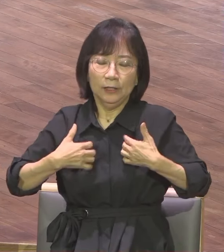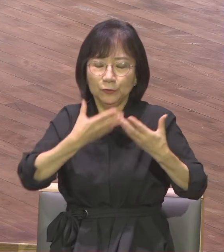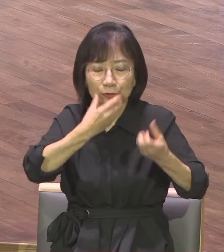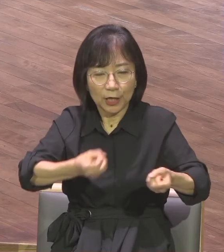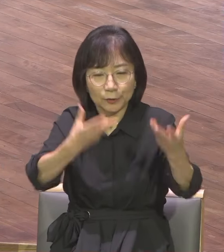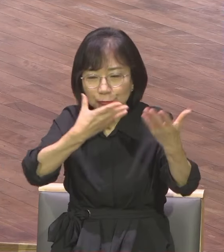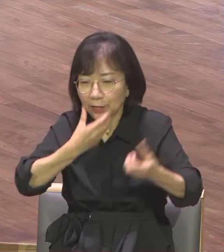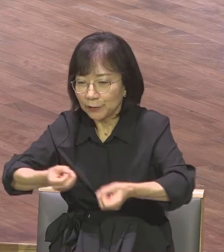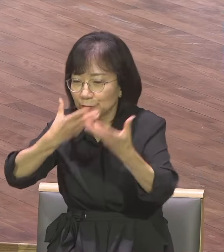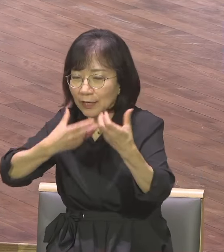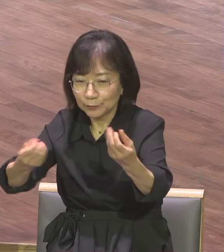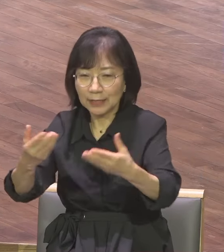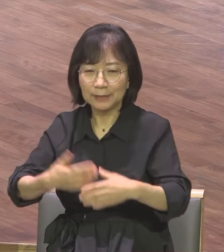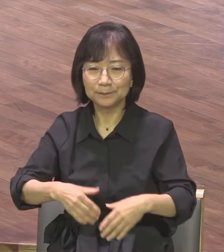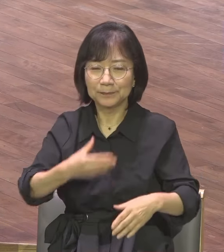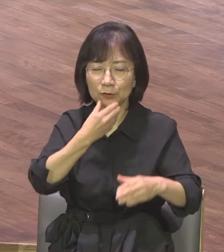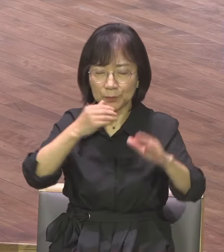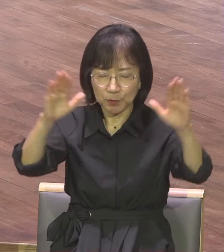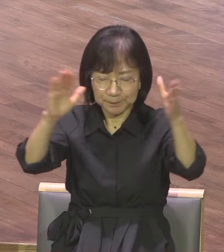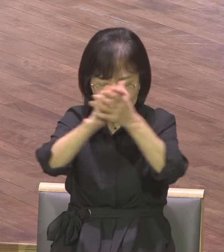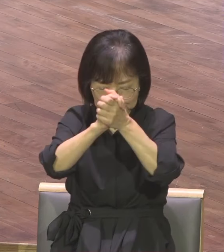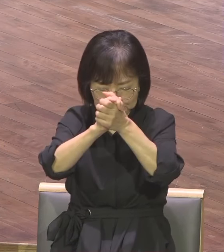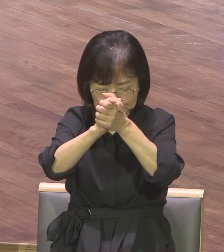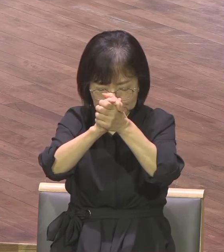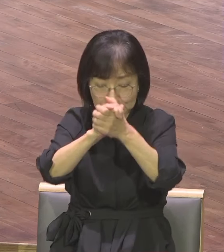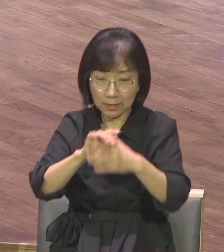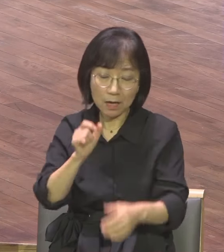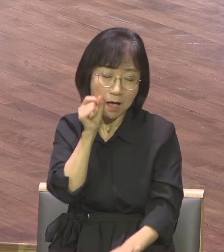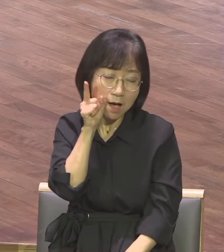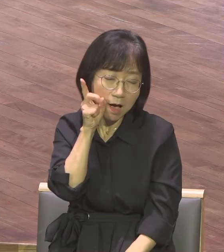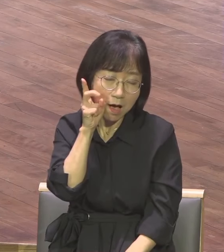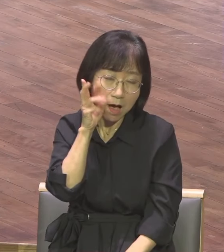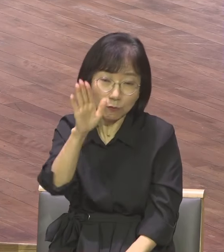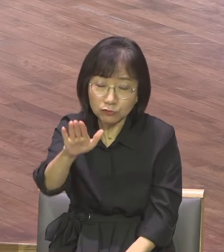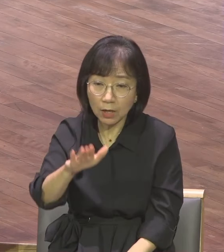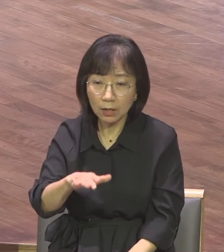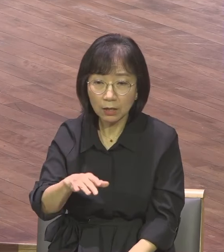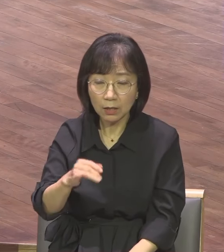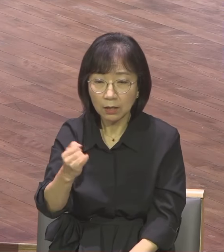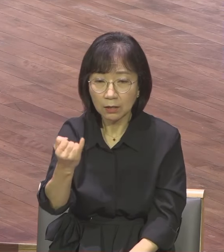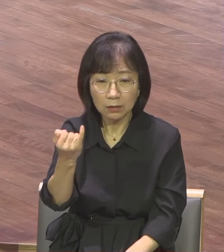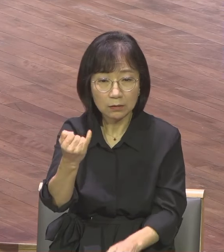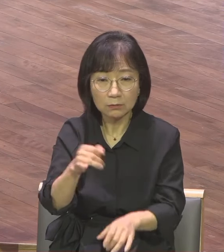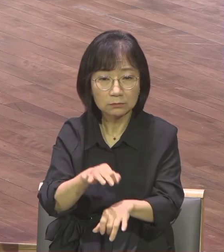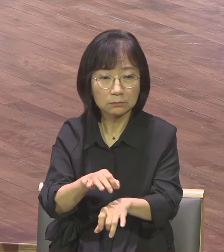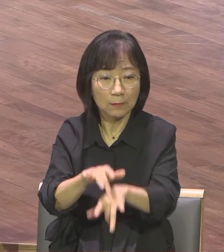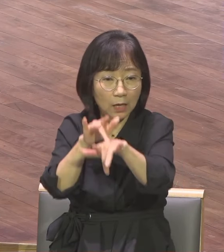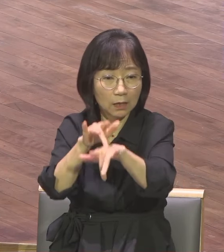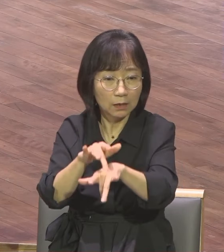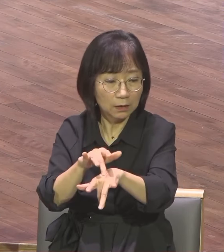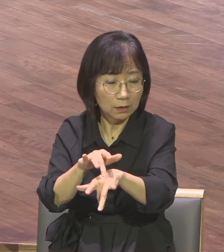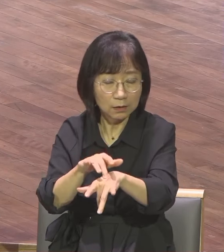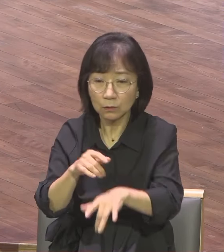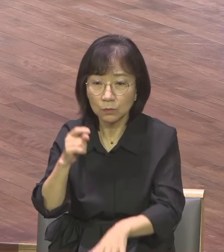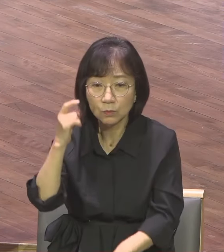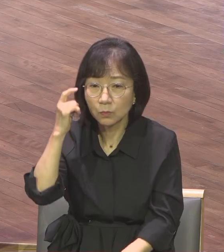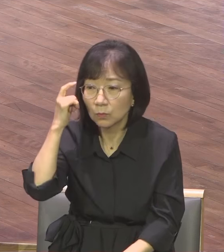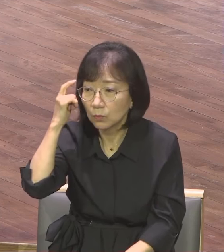몇 개월 후에 이분이 보이지가 않아요 왜 안 보입니까 실망한 겁니다 외고에 갔어요